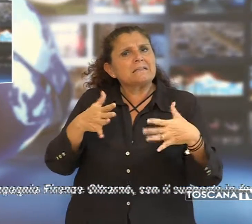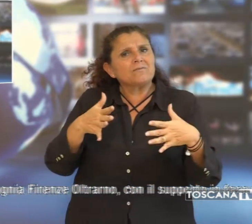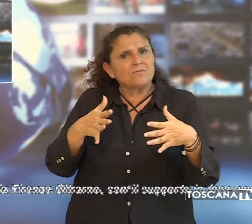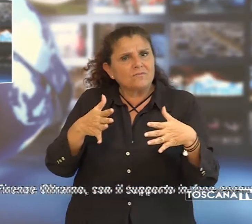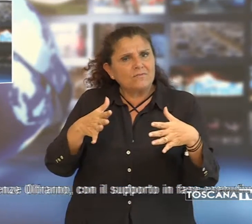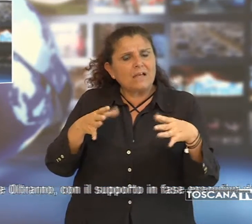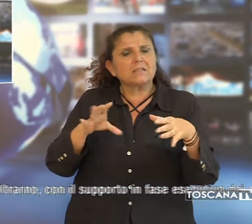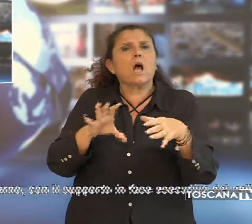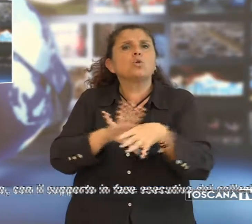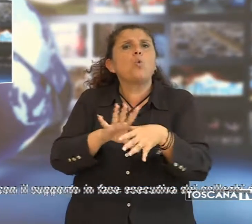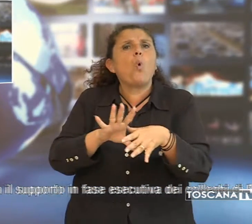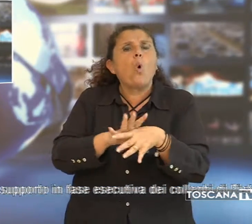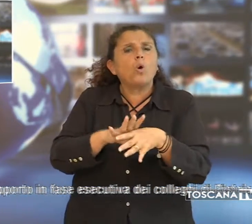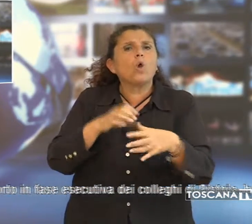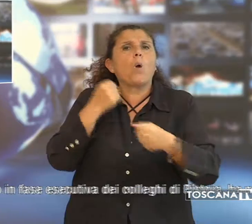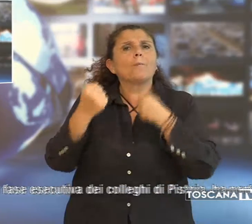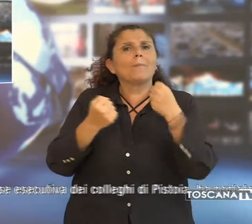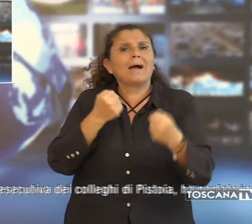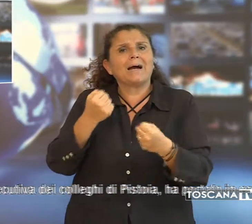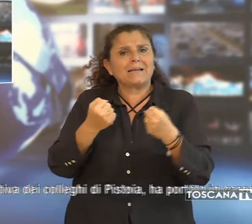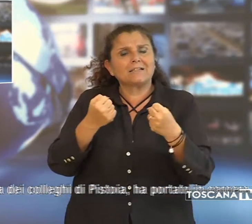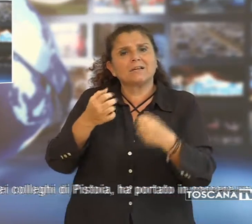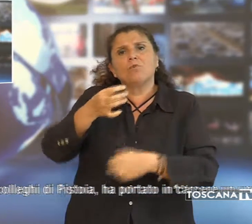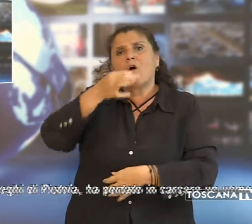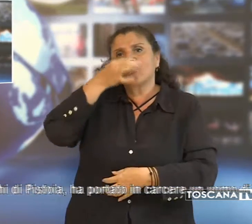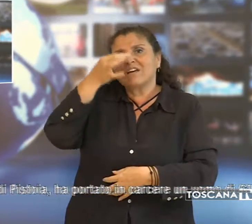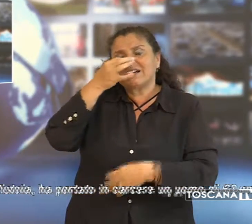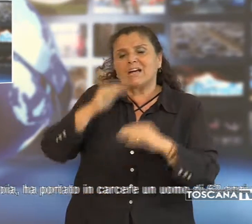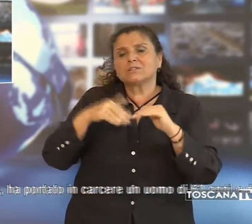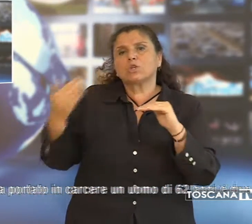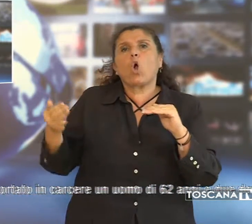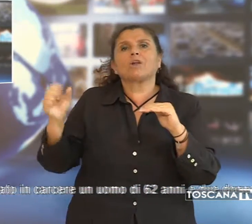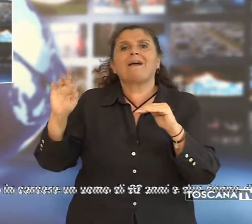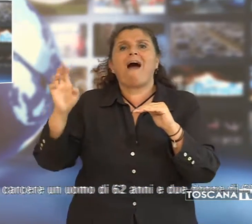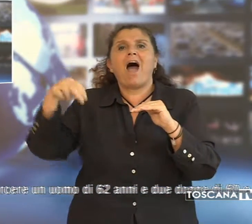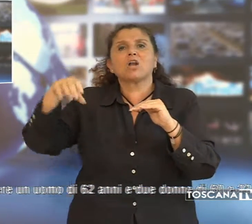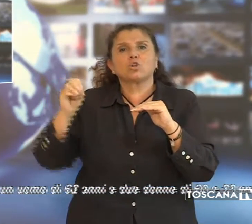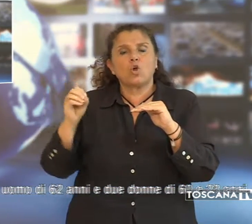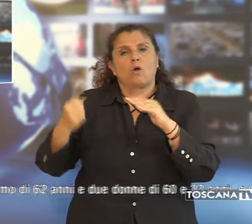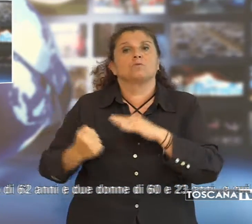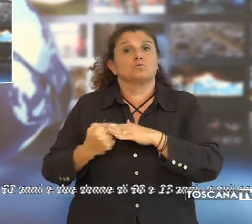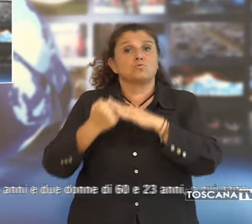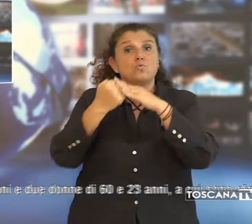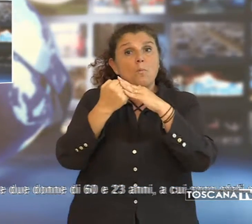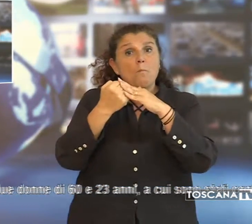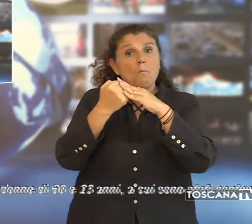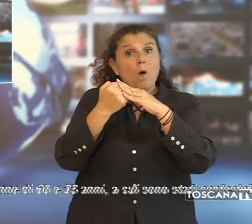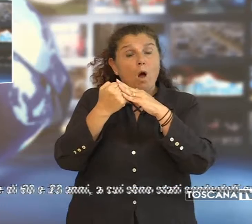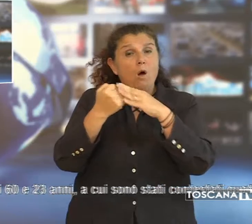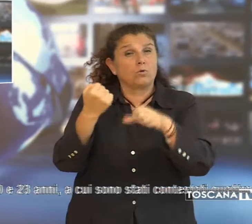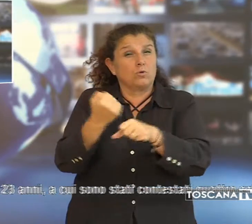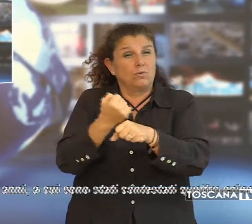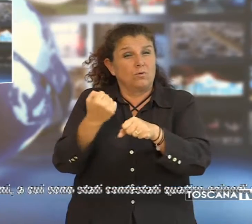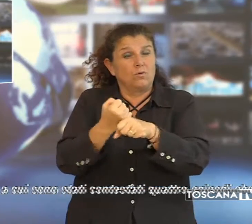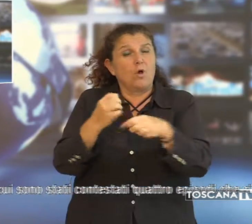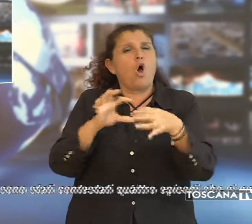del nucleo operativo della compagnia Firenze-Oltrarno, con il supporto in fase esecutiva dei